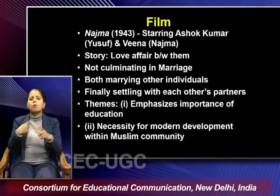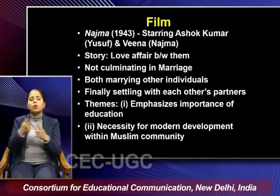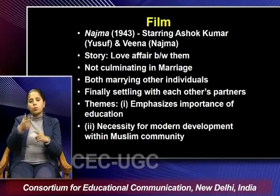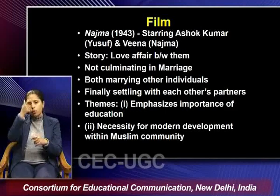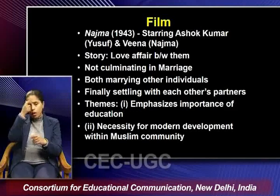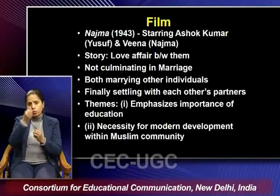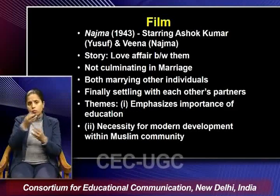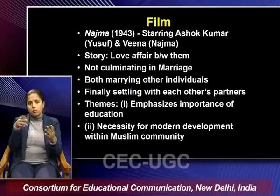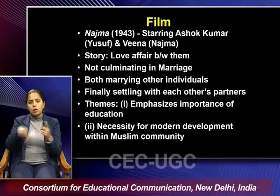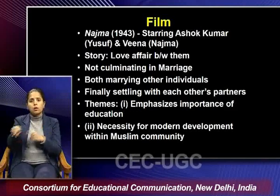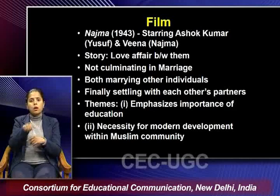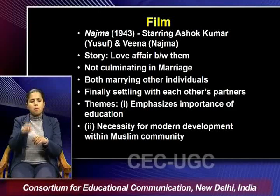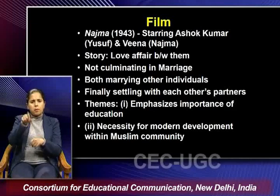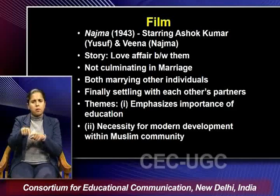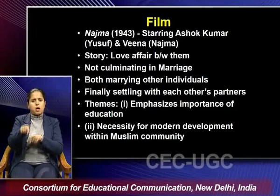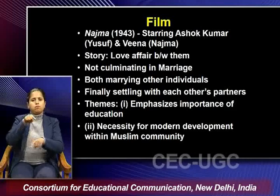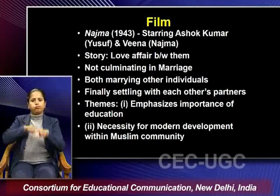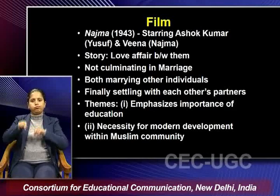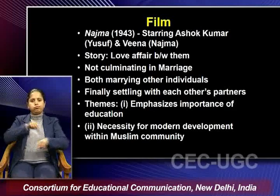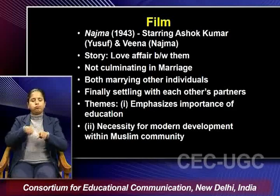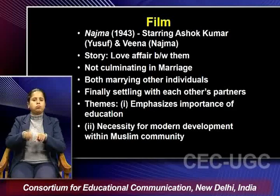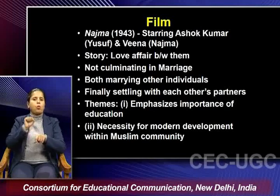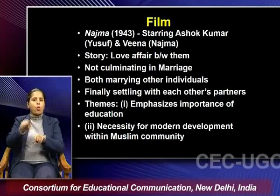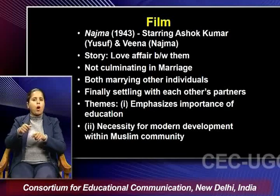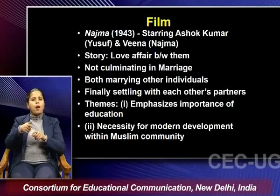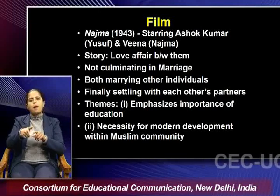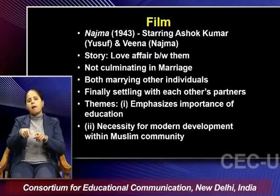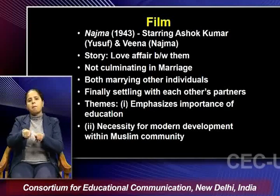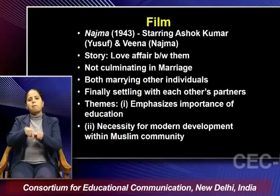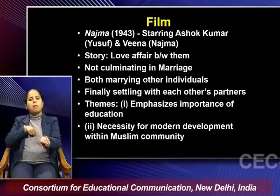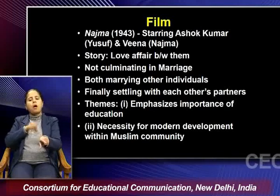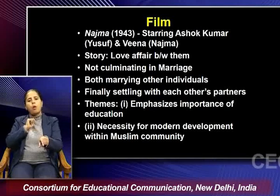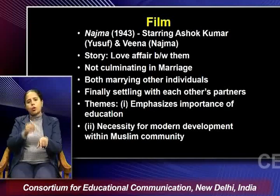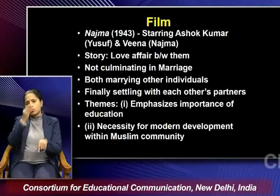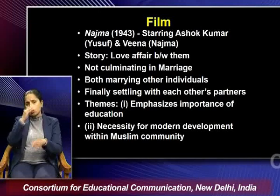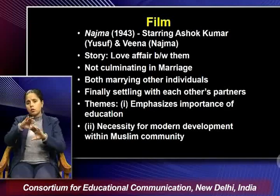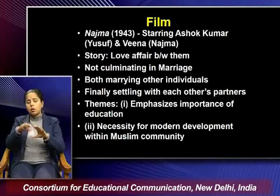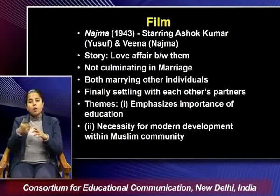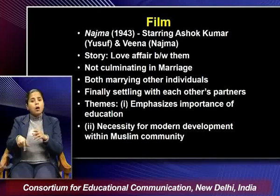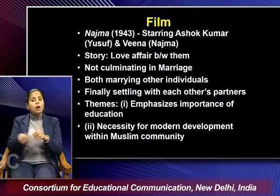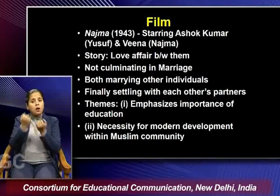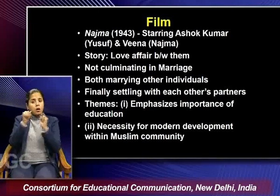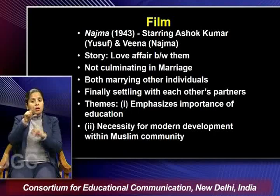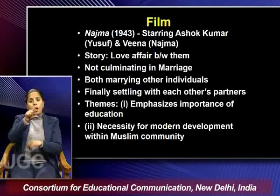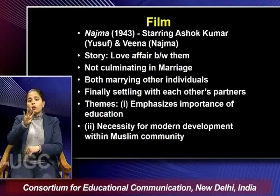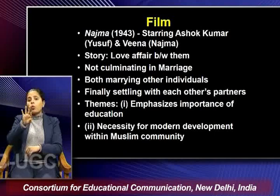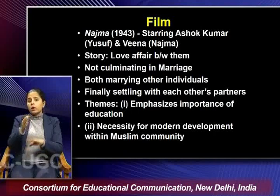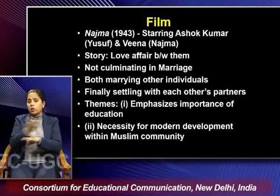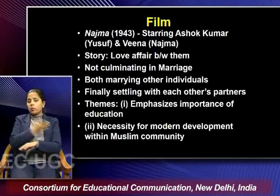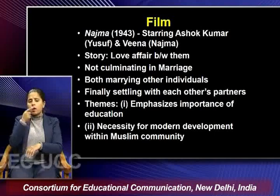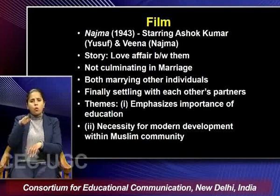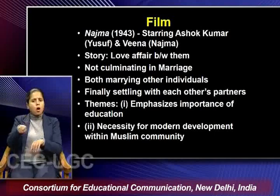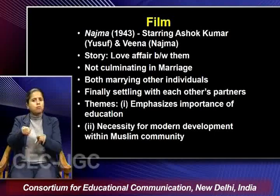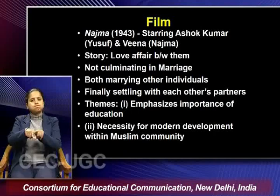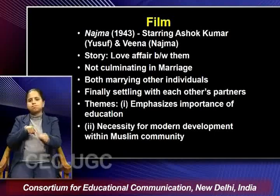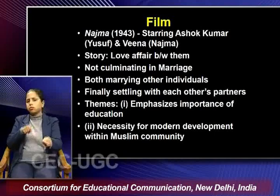the backwardness of the muslim community before independence i am talking about the period of 1940s and this was